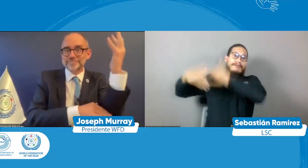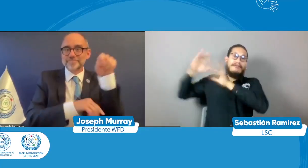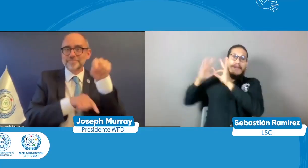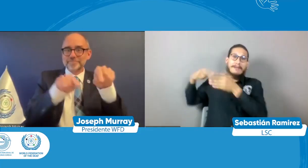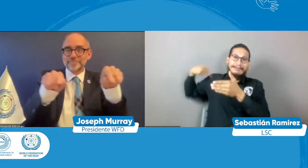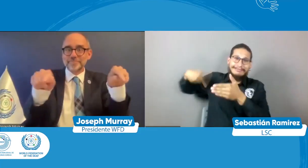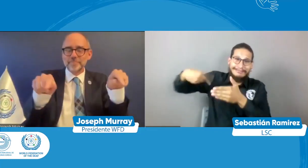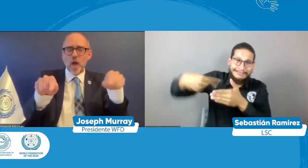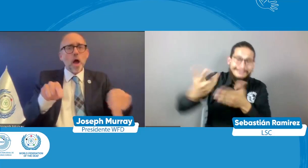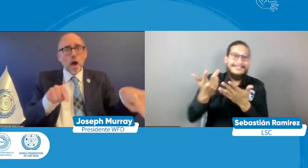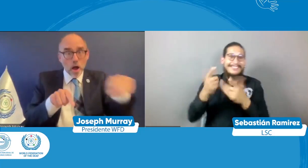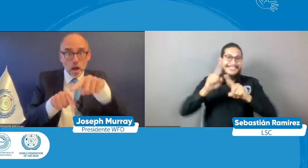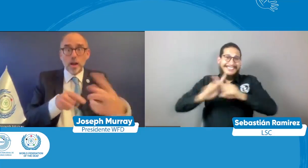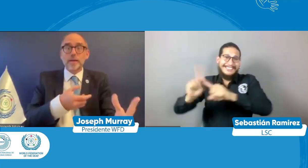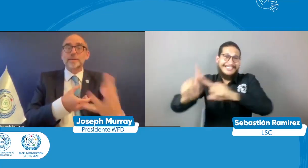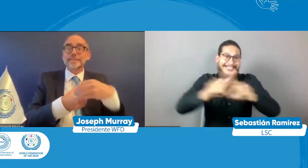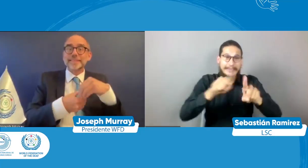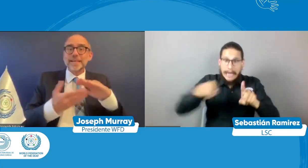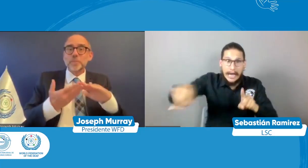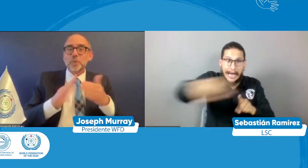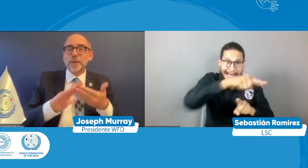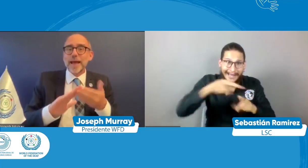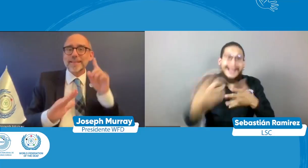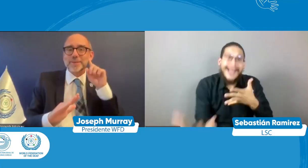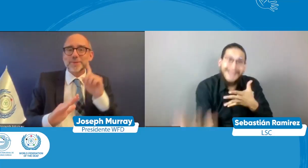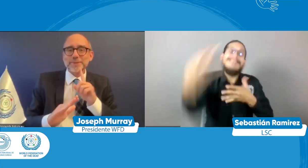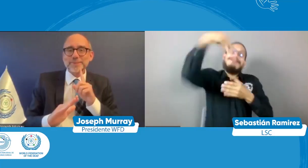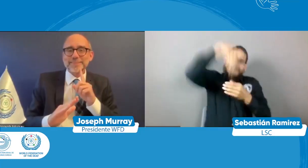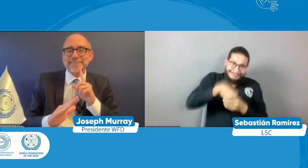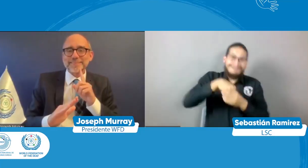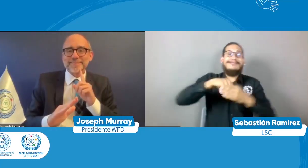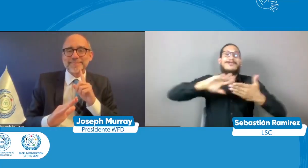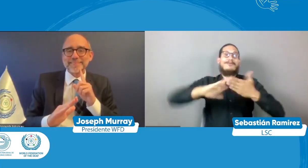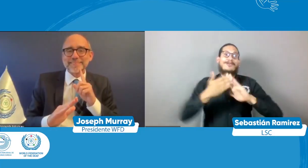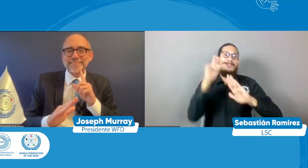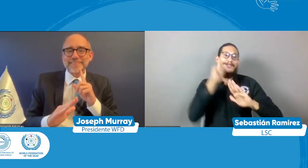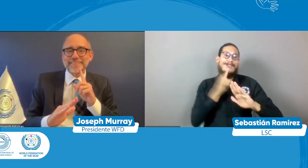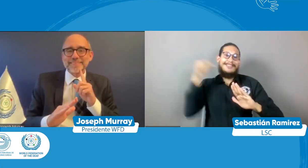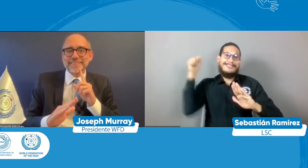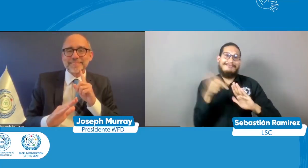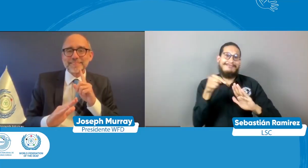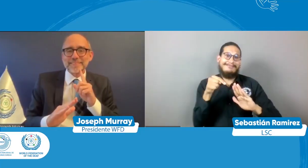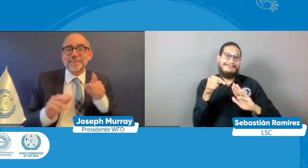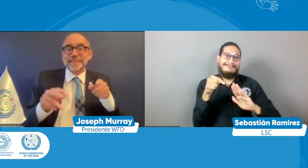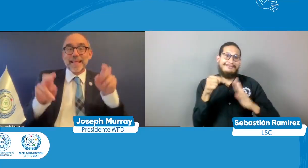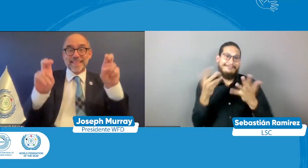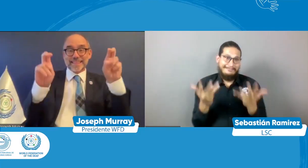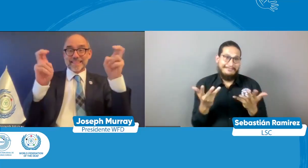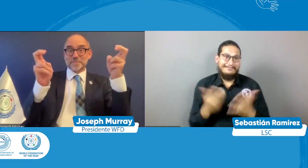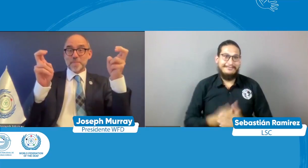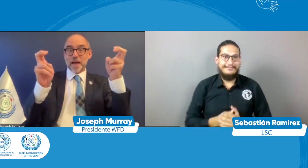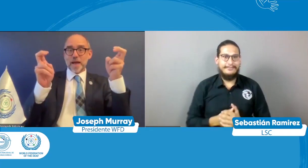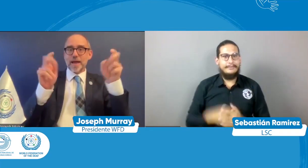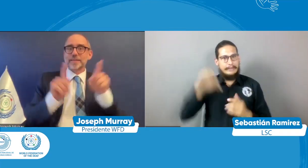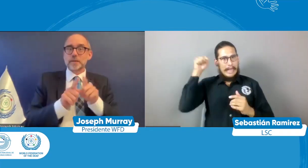comunidades ancestrales por ejemplo que se encuentren en las que se encuentren personas sordas